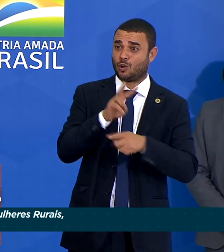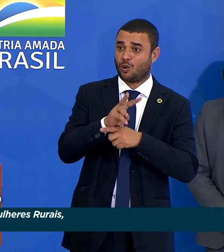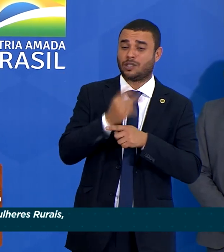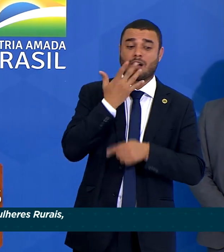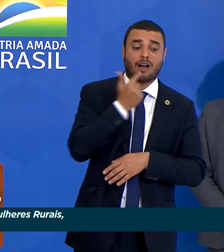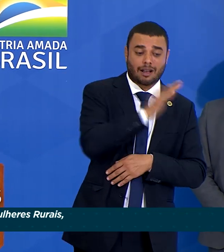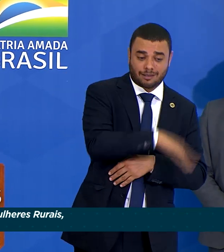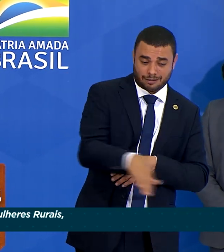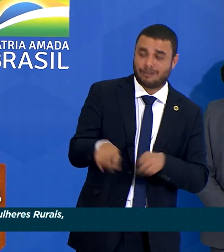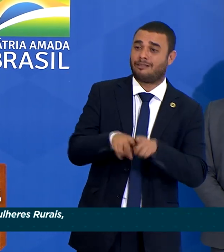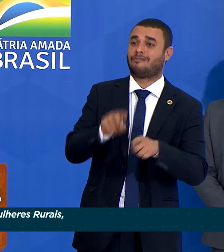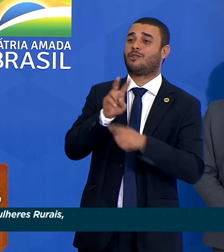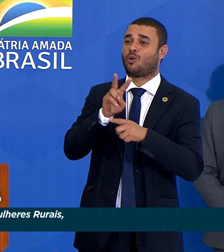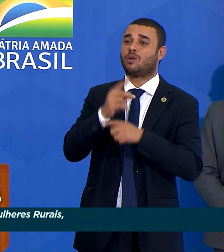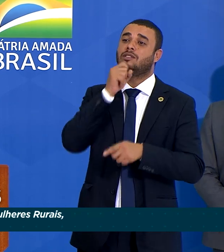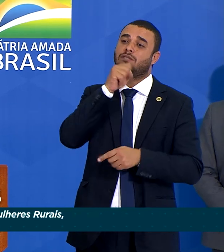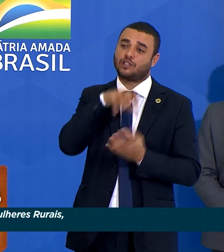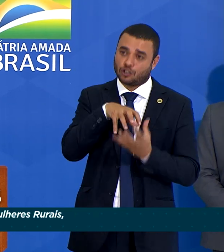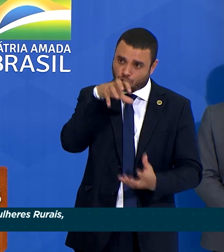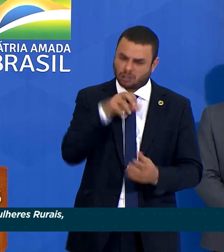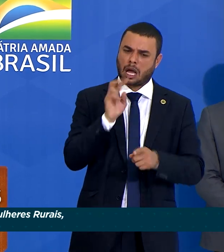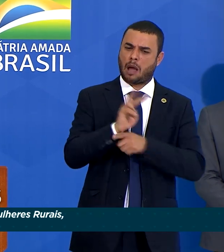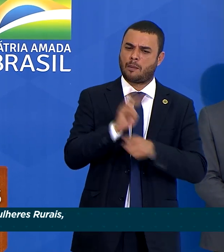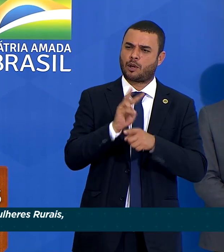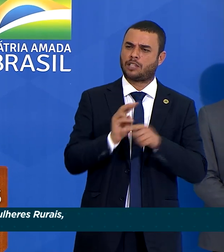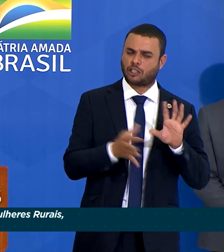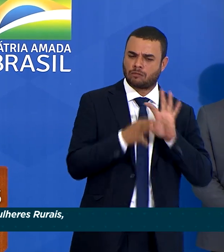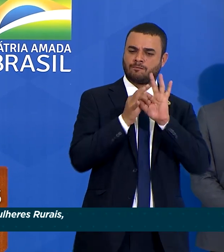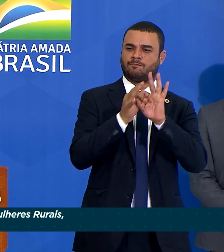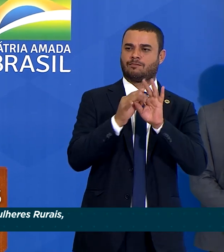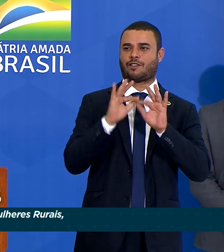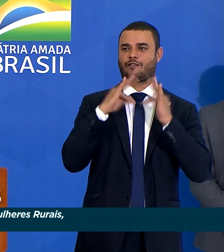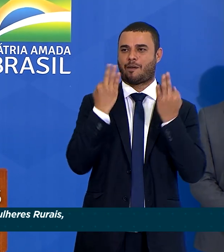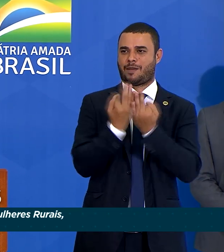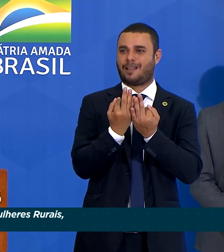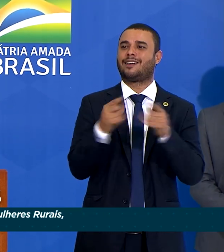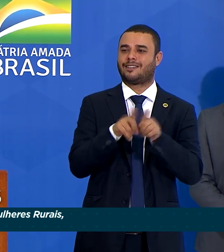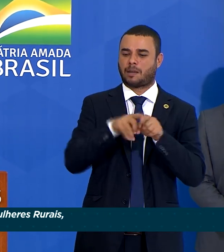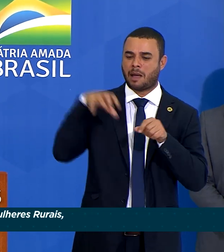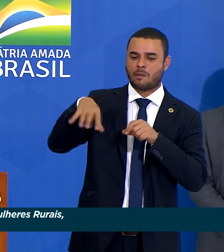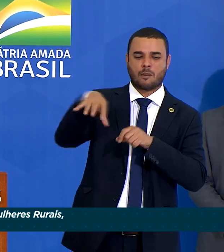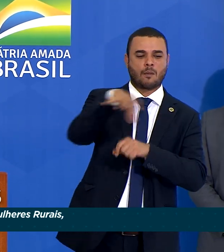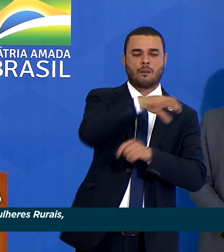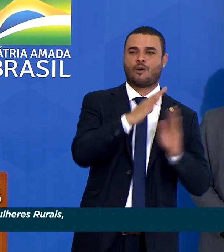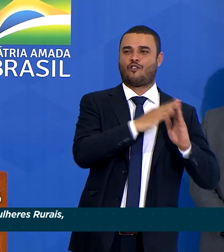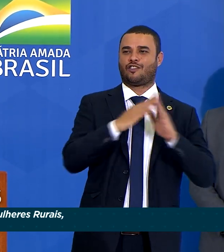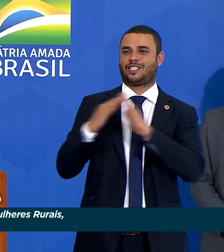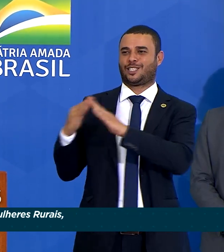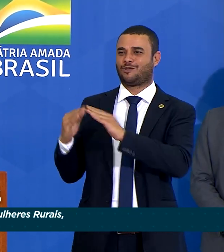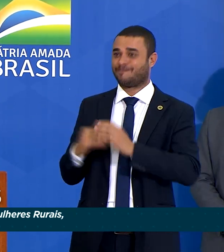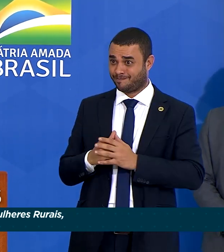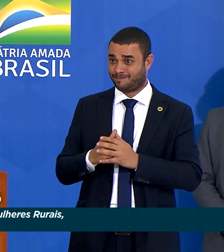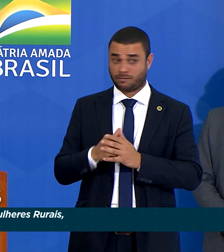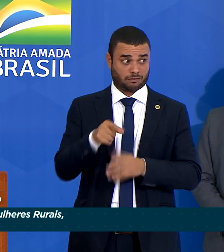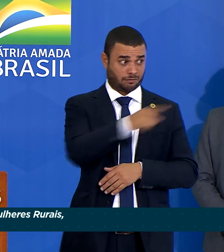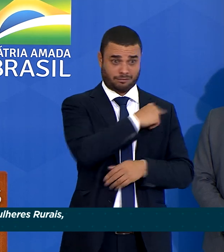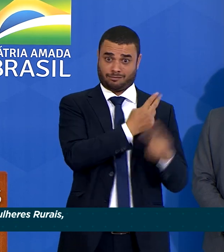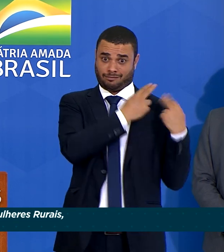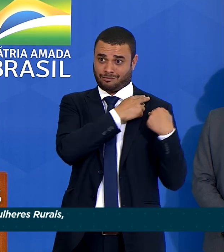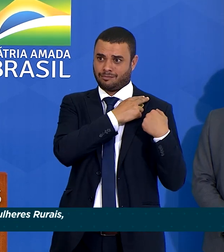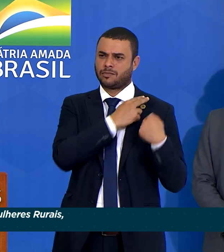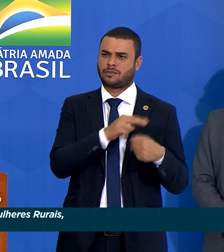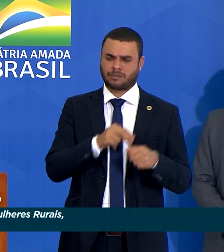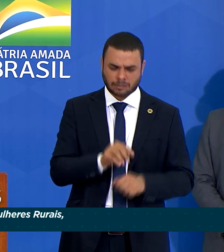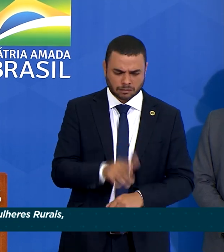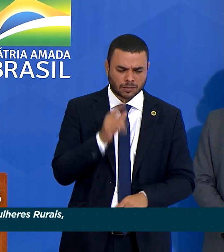protegem os elos familiares e comunitários do seu entorno. A elas compete a criação e educação de seus